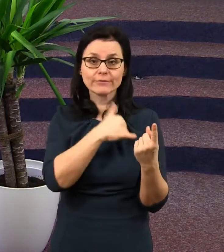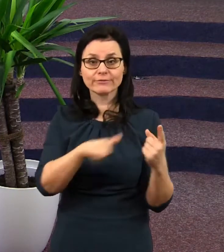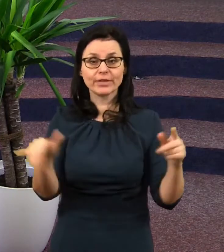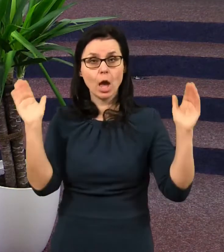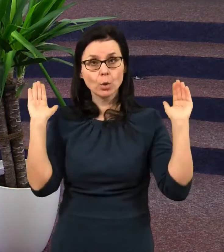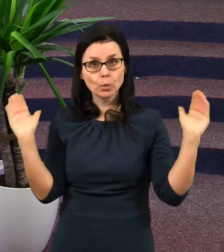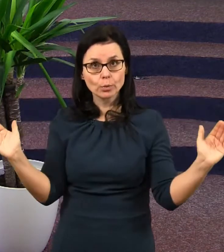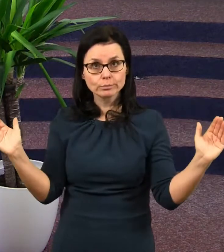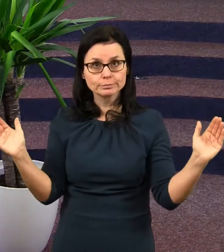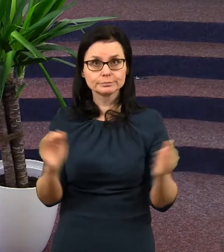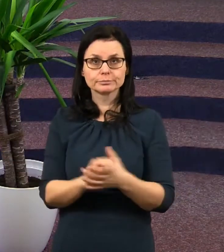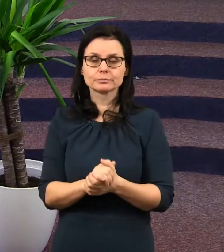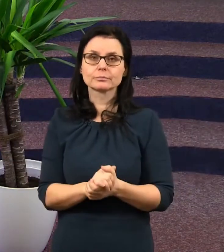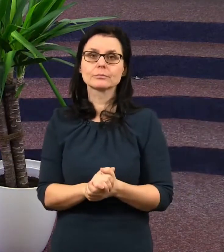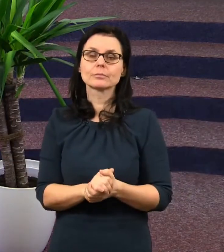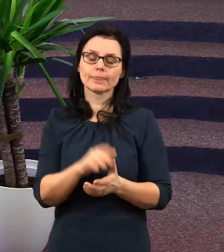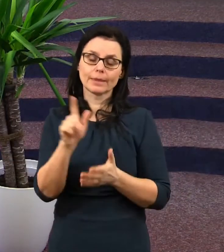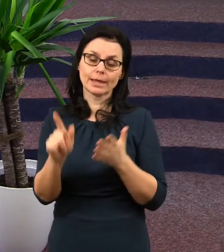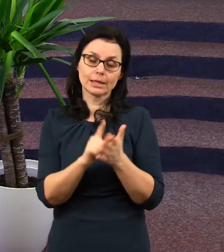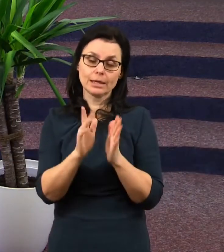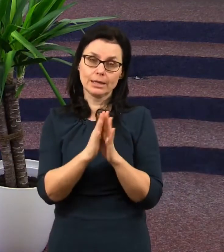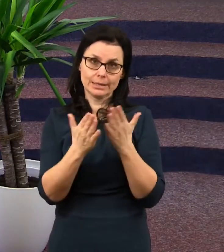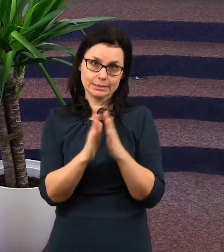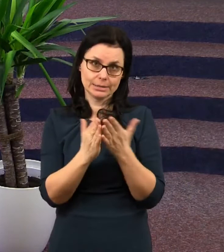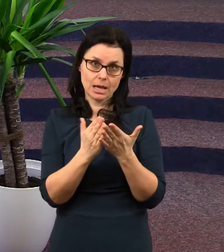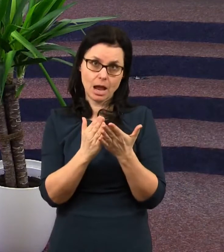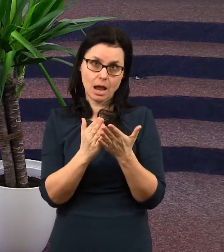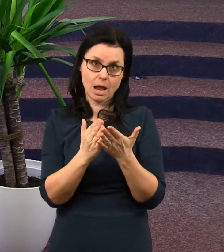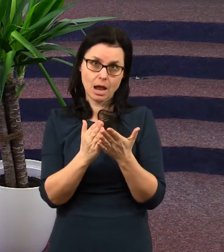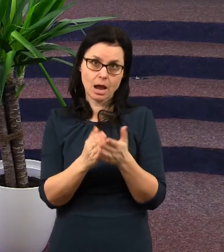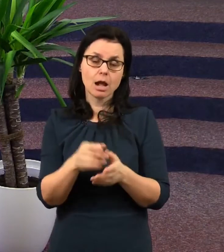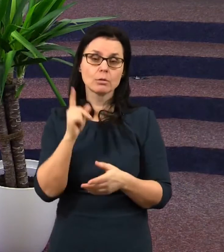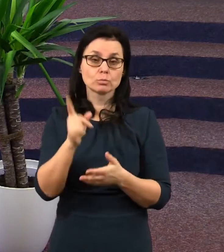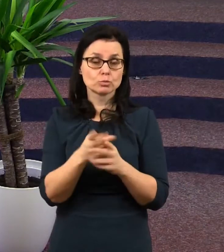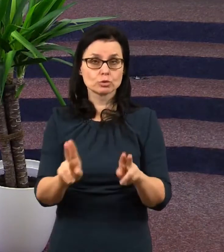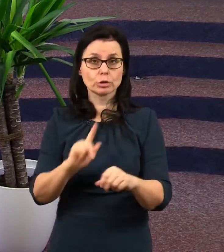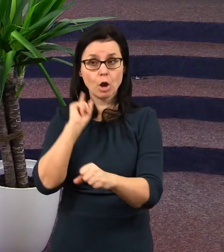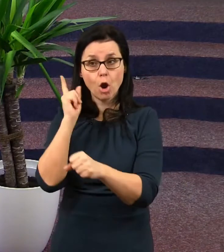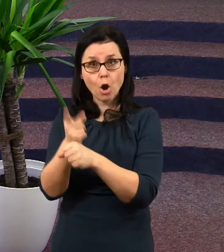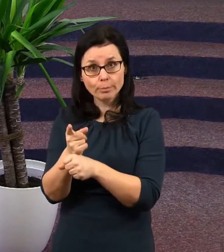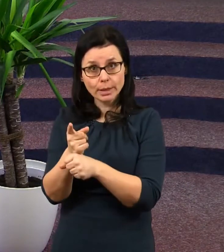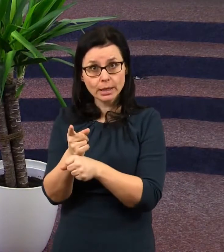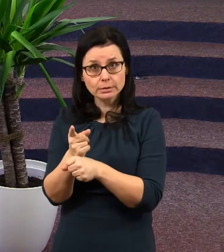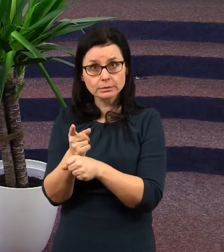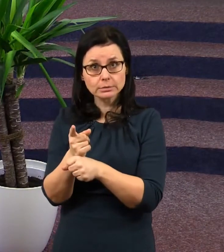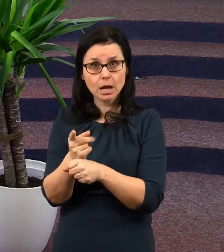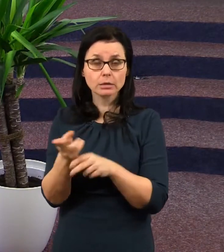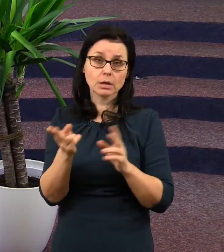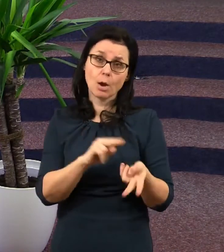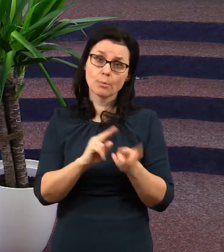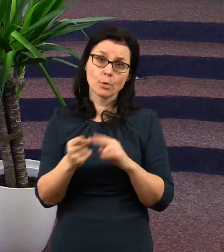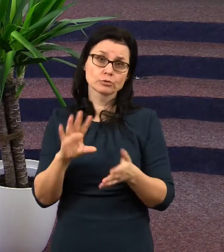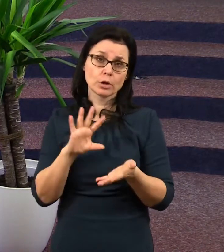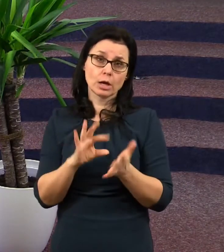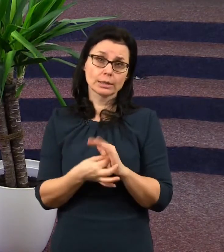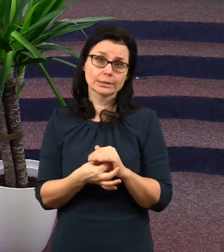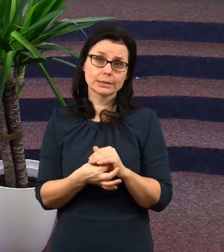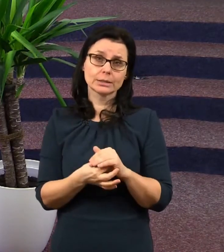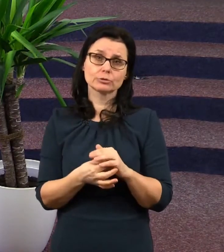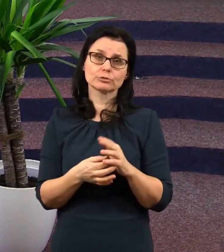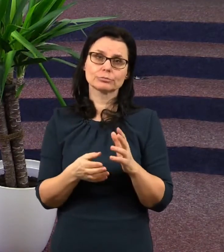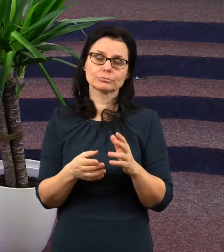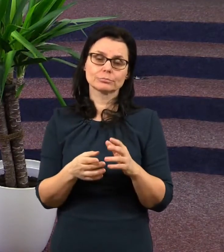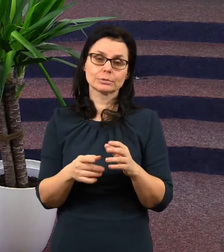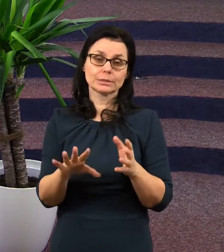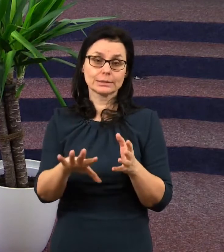Je to kniha, kterou si můžete objednat a možná, když nás